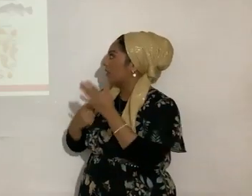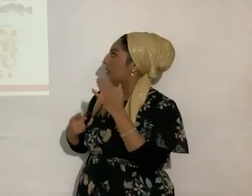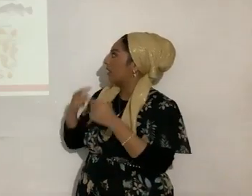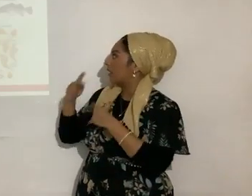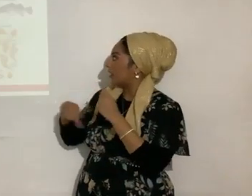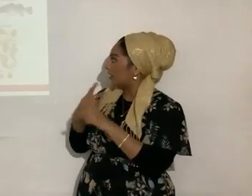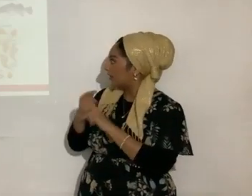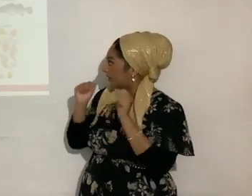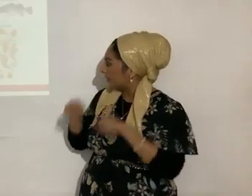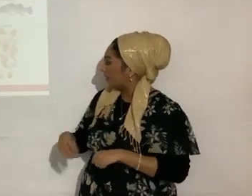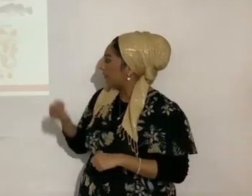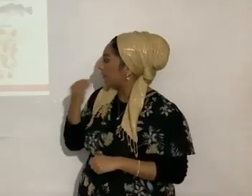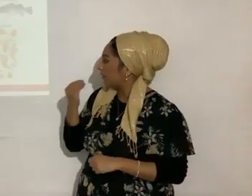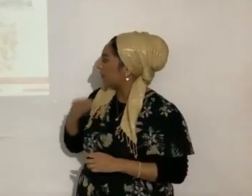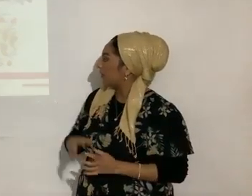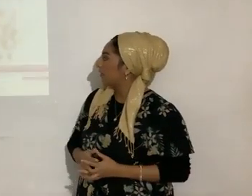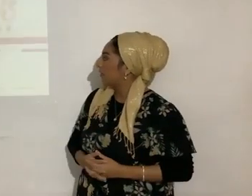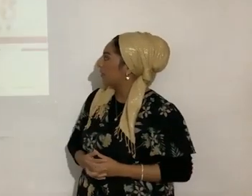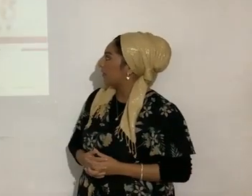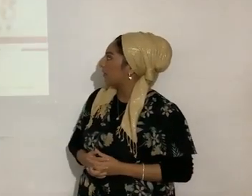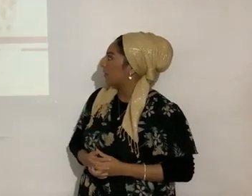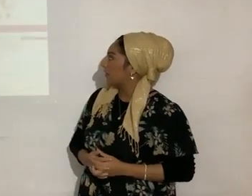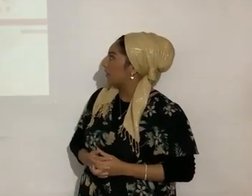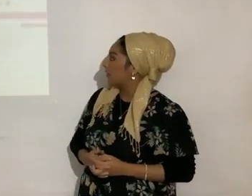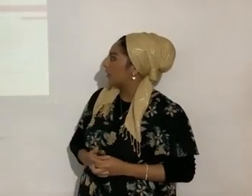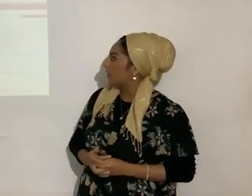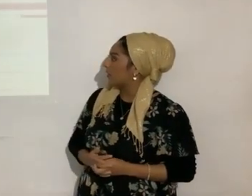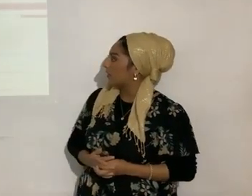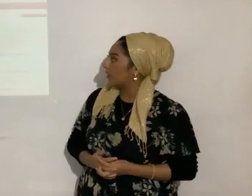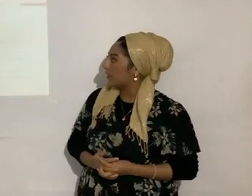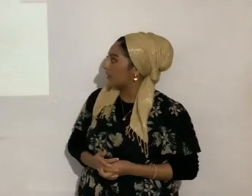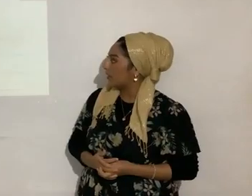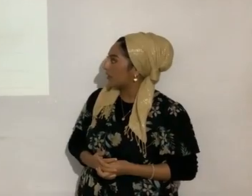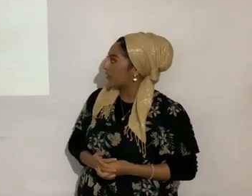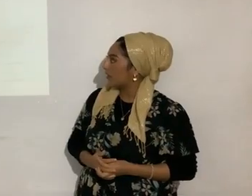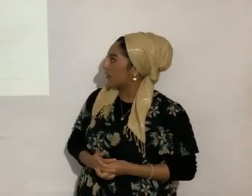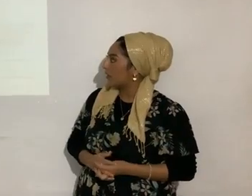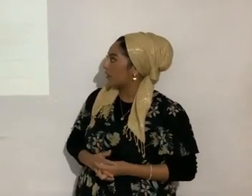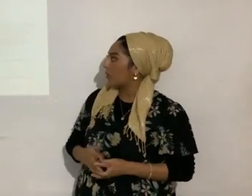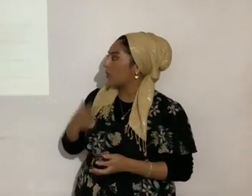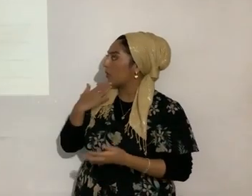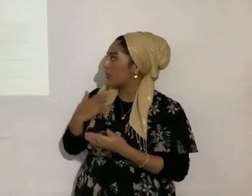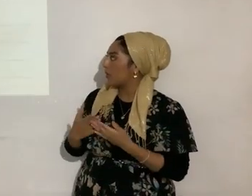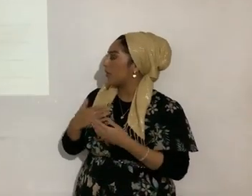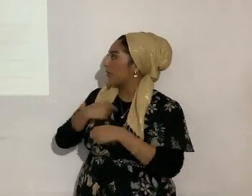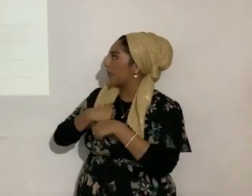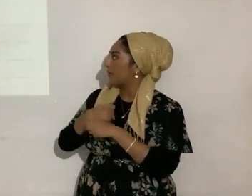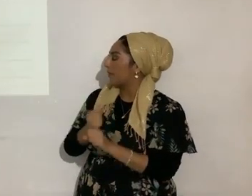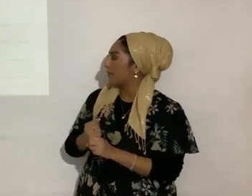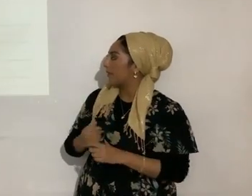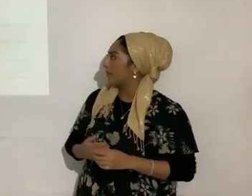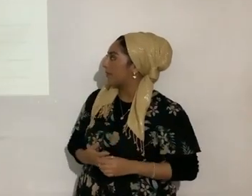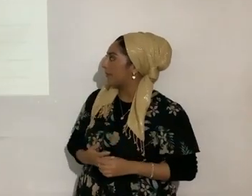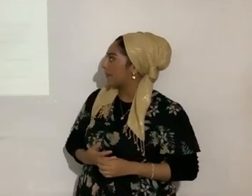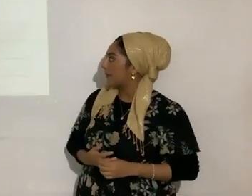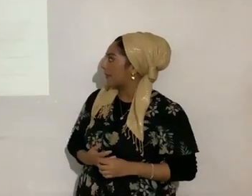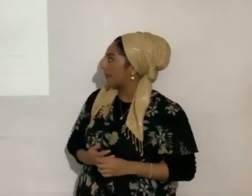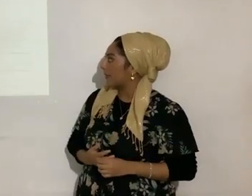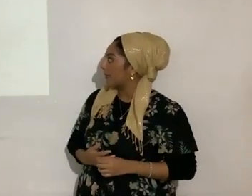se puede comer, ¿sí? ¡uh, tremendo! Miren, está muy bien hecha la revista, ¿verdad? Entonces todos, todos,